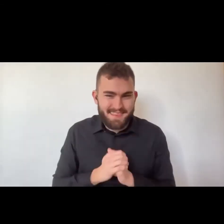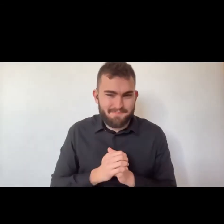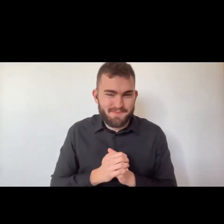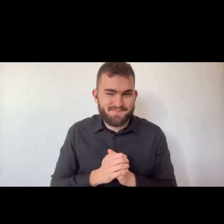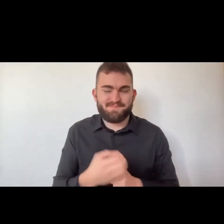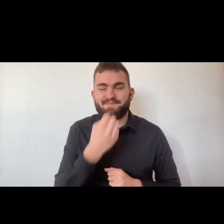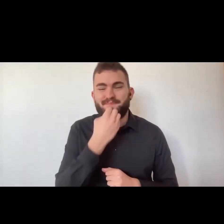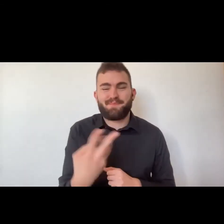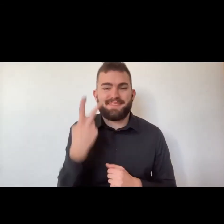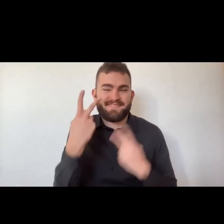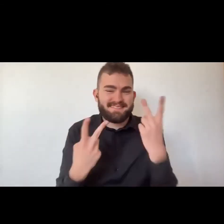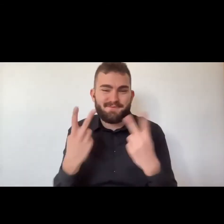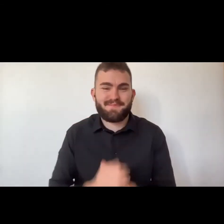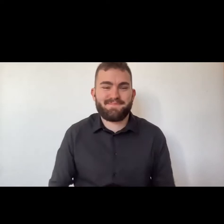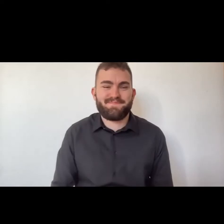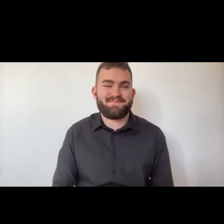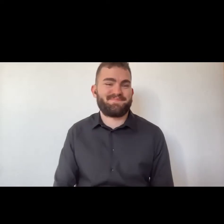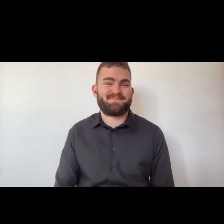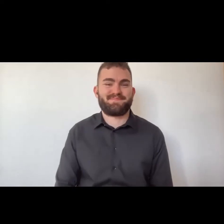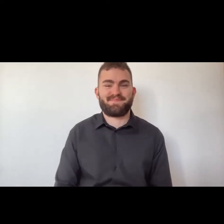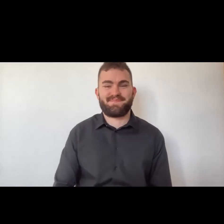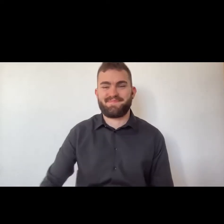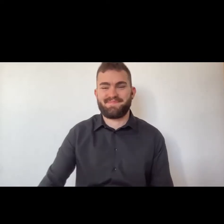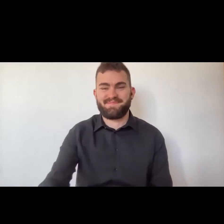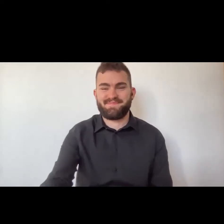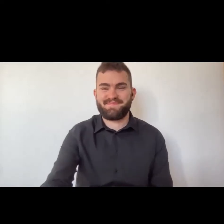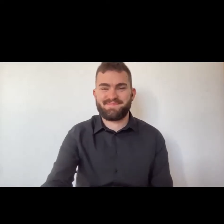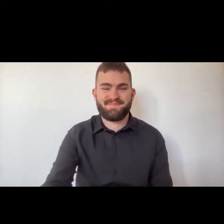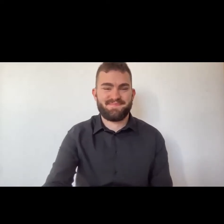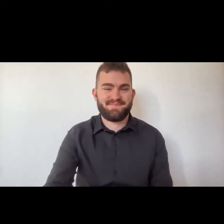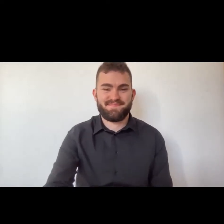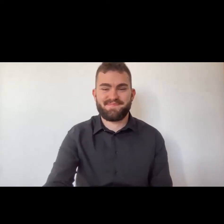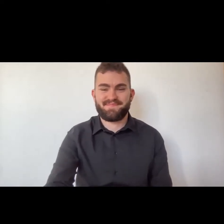di questo. Quindi lo scopriremo insieme. Buona visione a tutti.